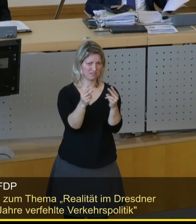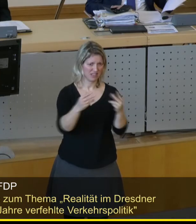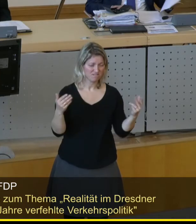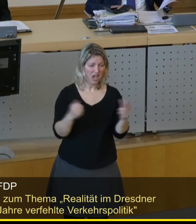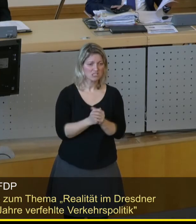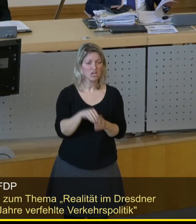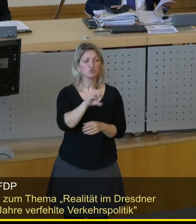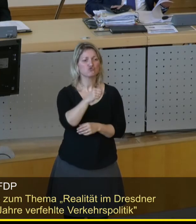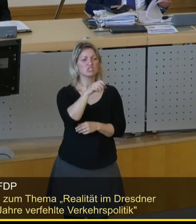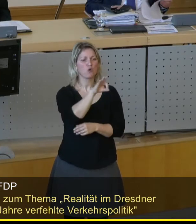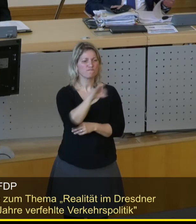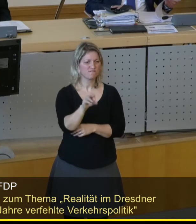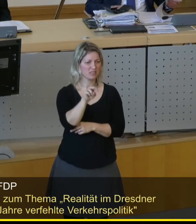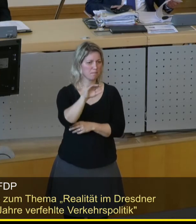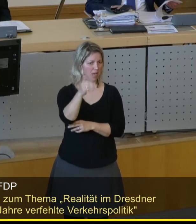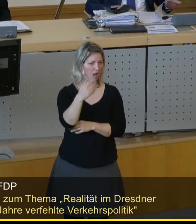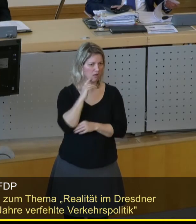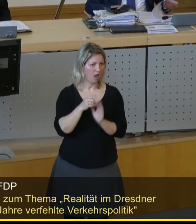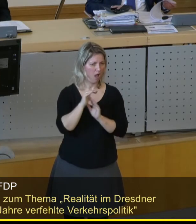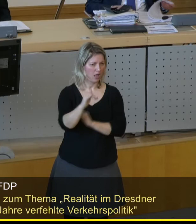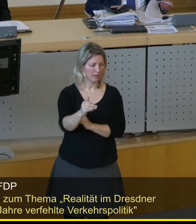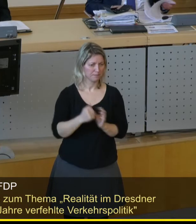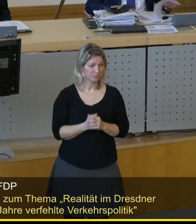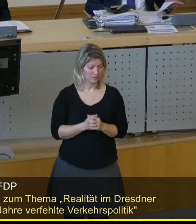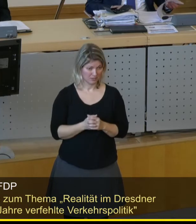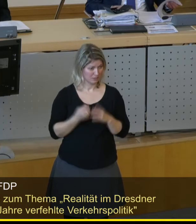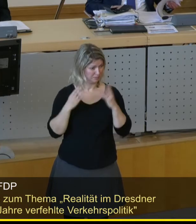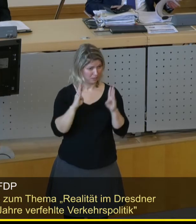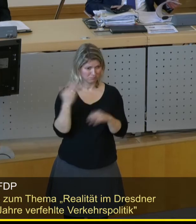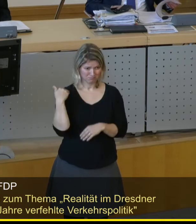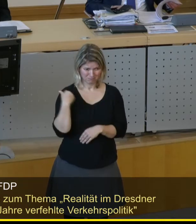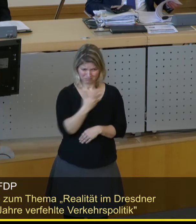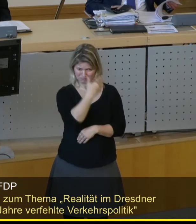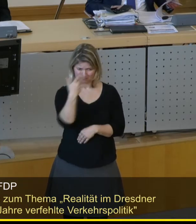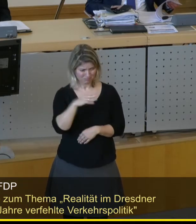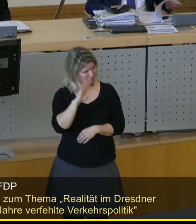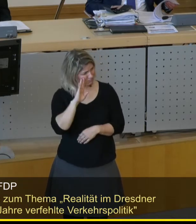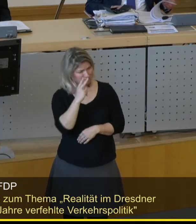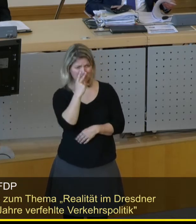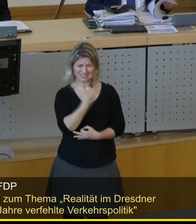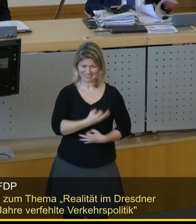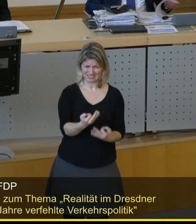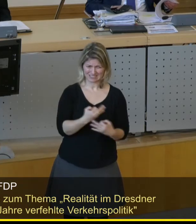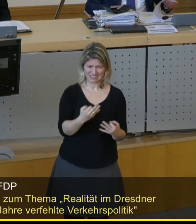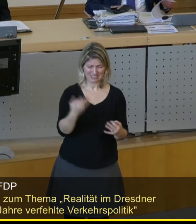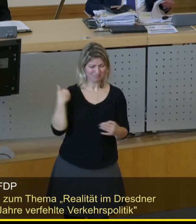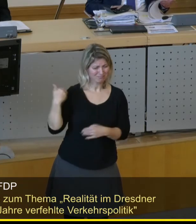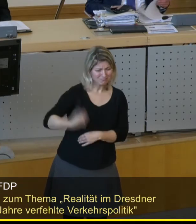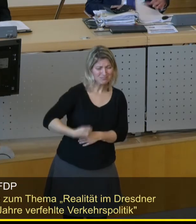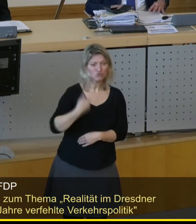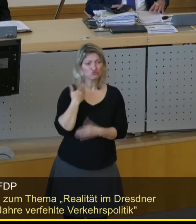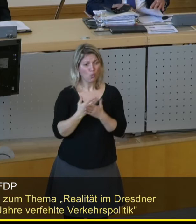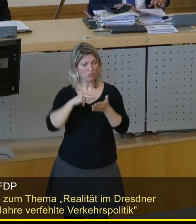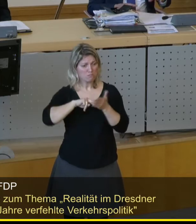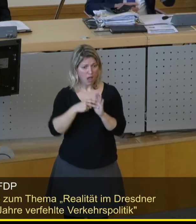die Stauffenbergallee. Wir haben in den letzten fünf Jahren auch da von Ihnen keinerlei Aktivitäten gesehen. Sie haben auch alle Planungen, die bereits viel weiter